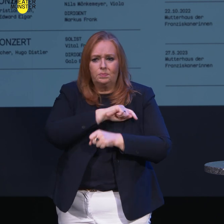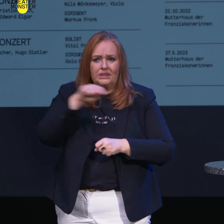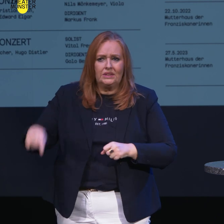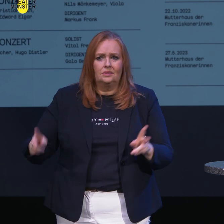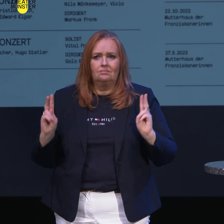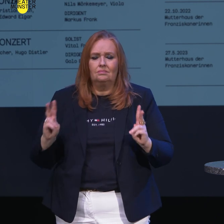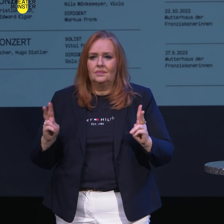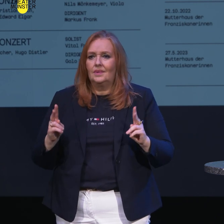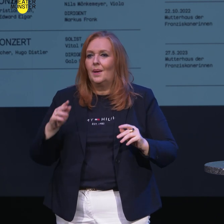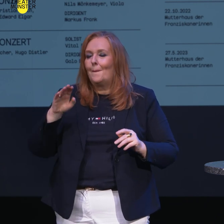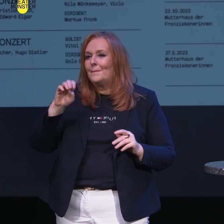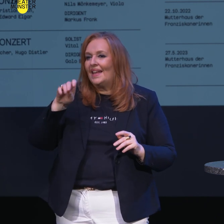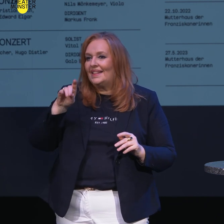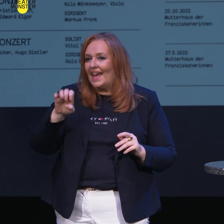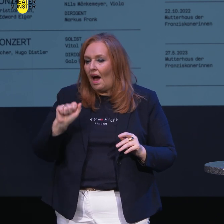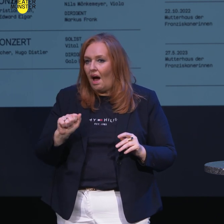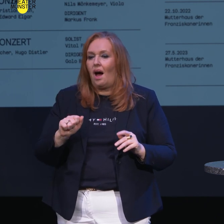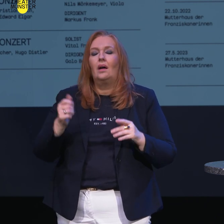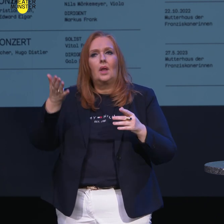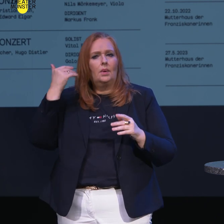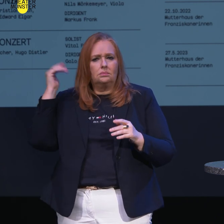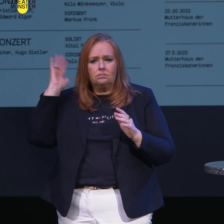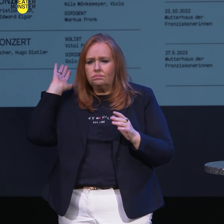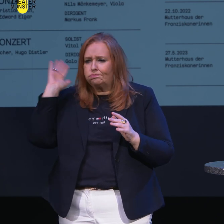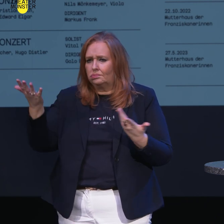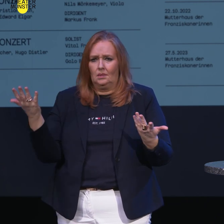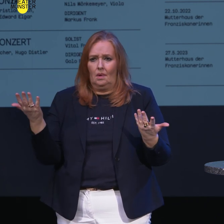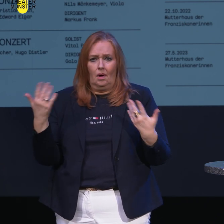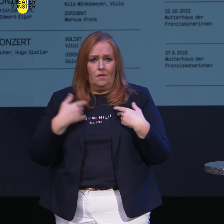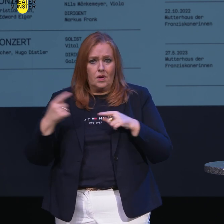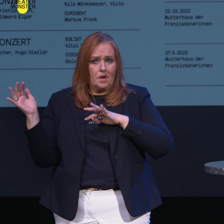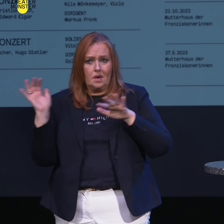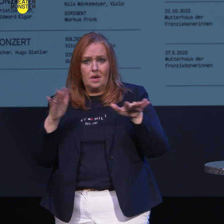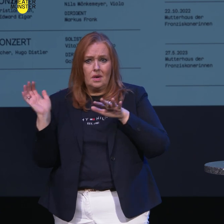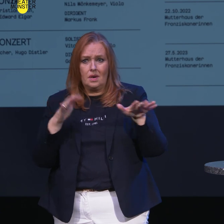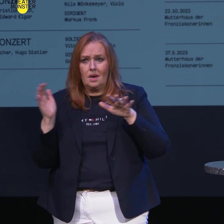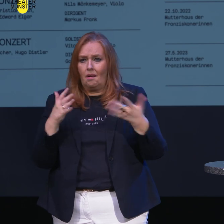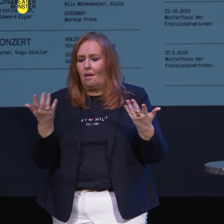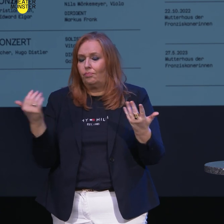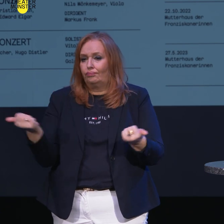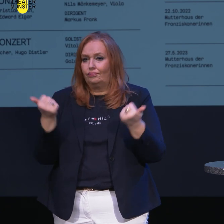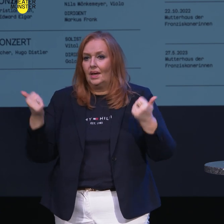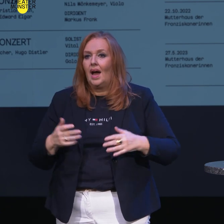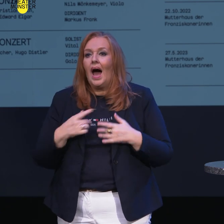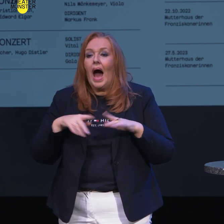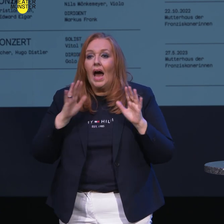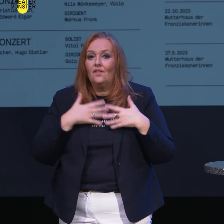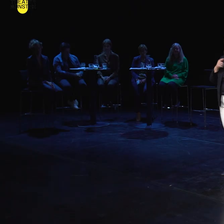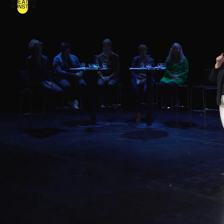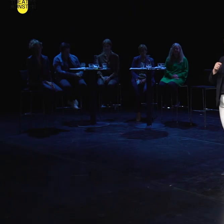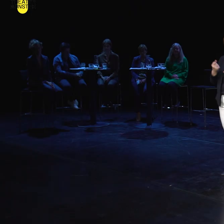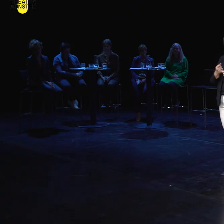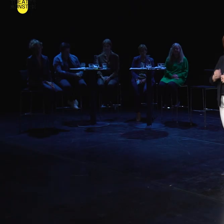Benda's Medea war eine der erfolgreichsten damals ein richtiger M-Coup, den er gelandet hat. Alle haben das spielen wollen.